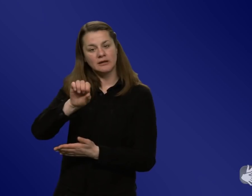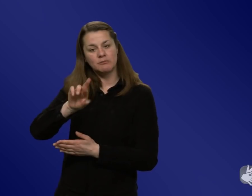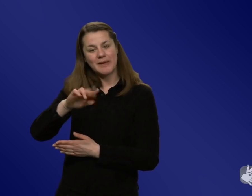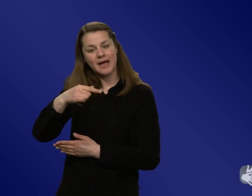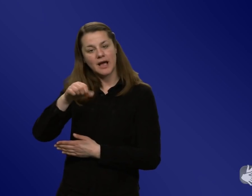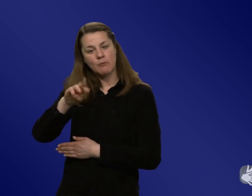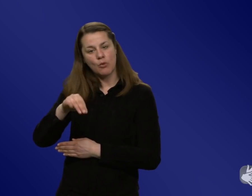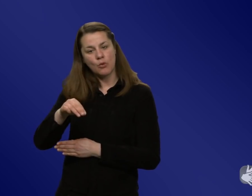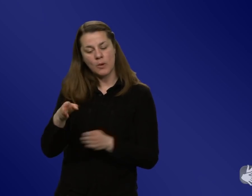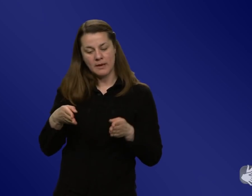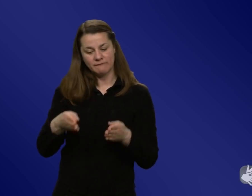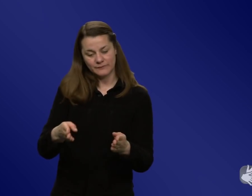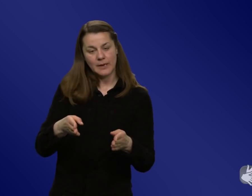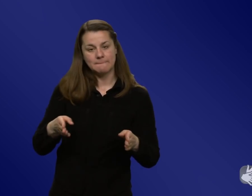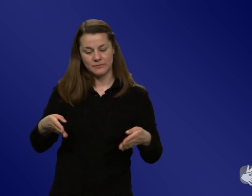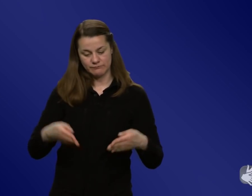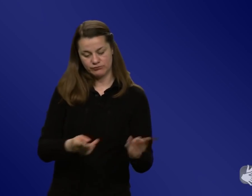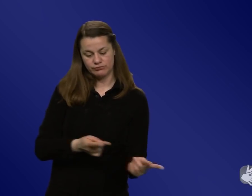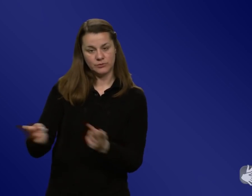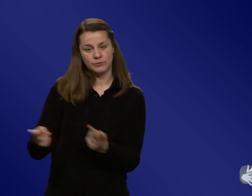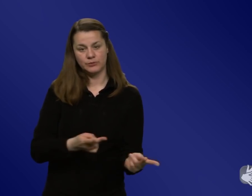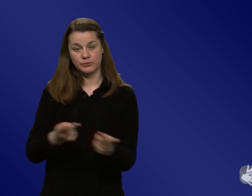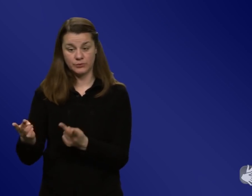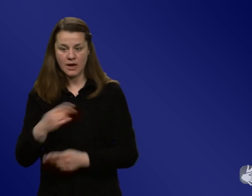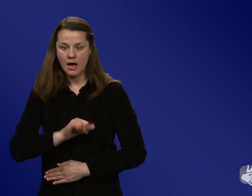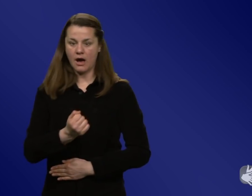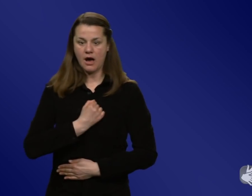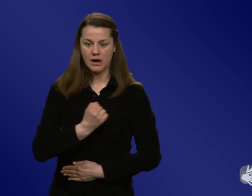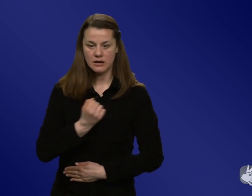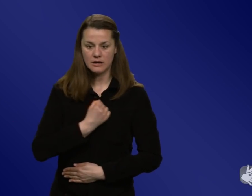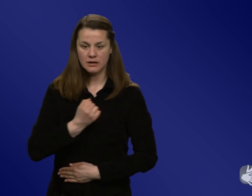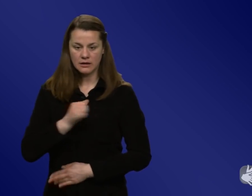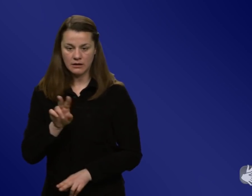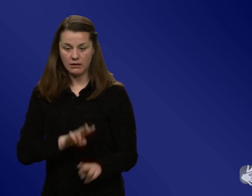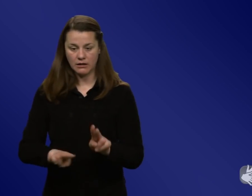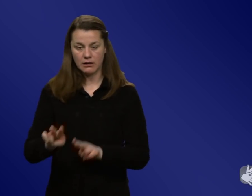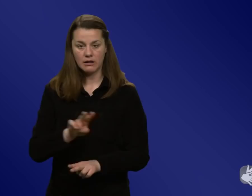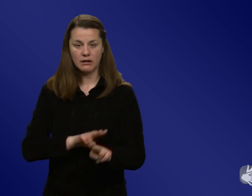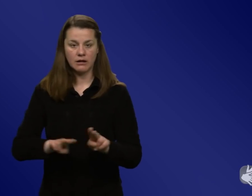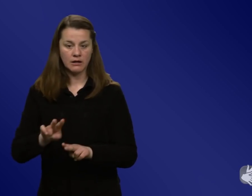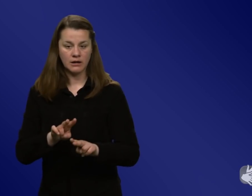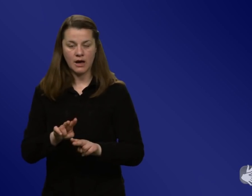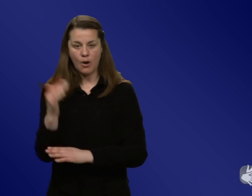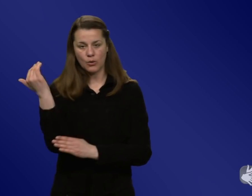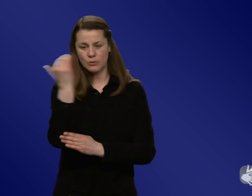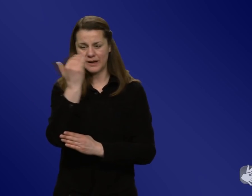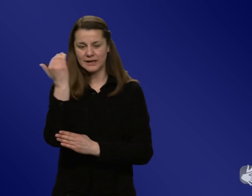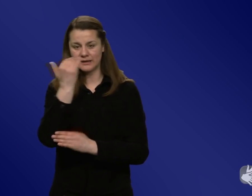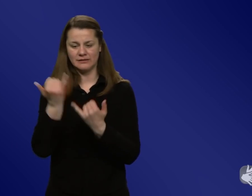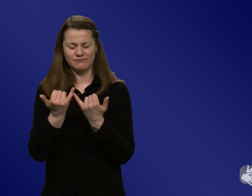Angst nutzt sich ja aber auch ab. Hat da was gefehlt, dass man sich überlegt hat, unter welche Überschrift stellen wir das Ganze oder von wo aus denken wir denn jetzt